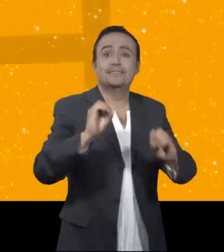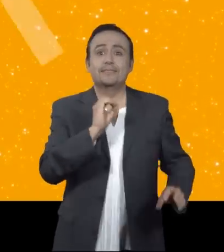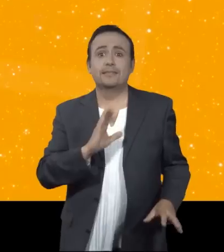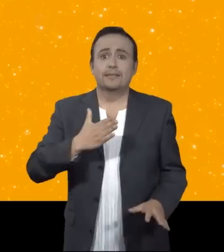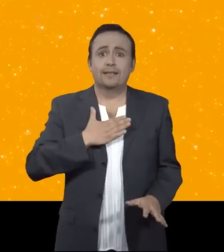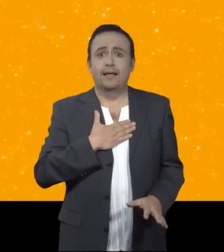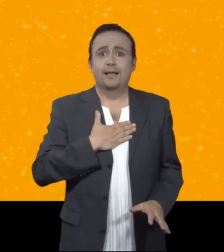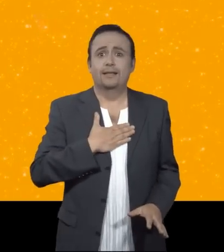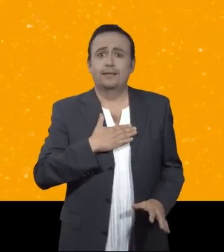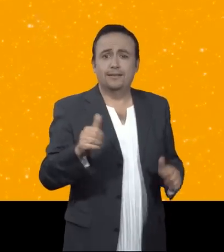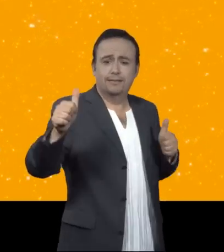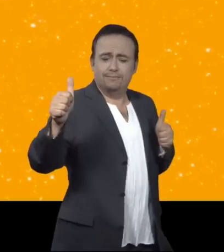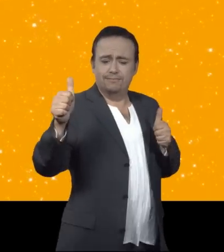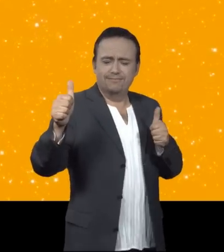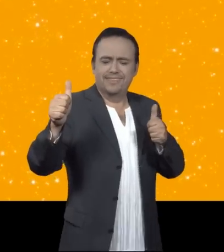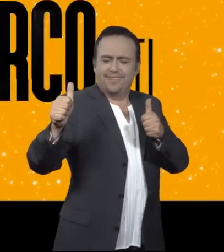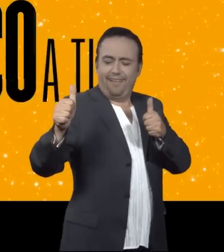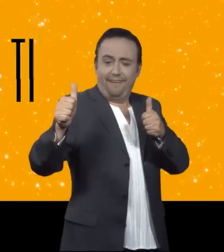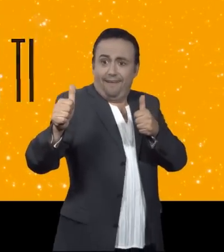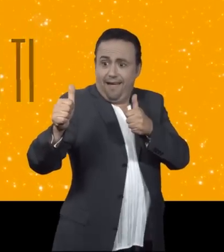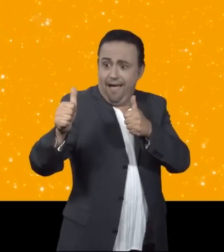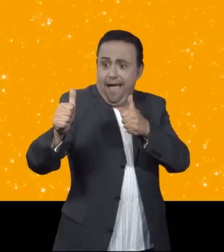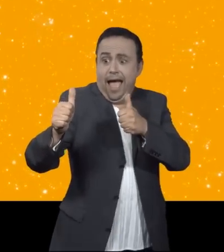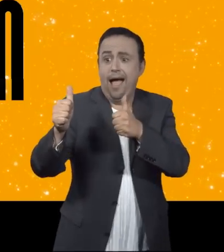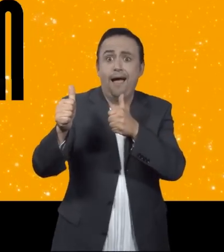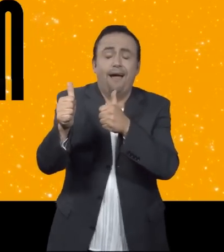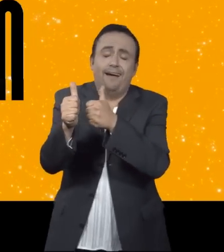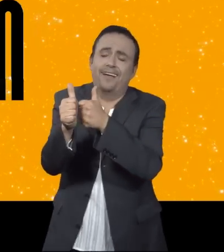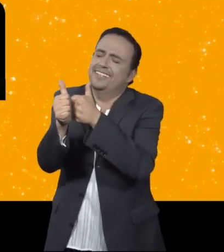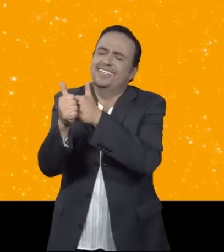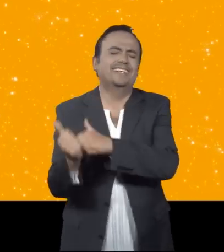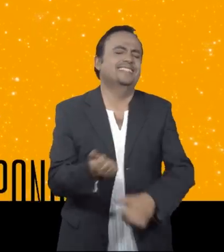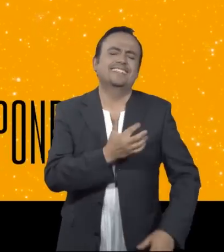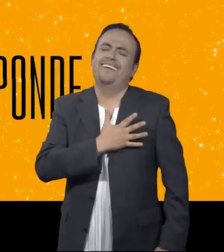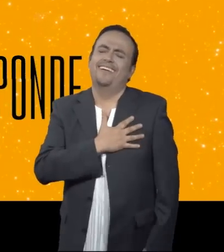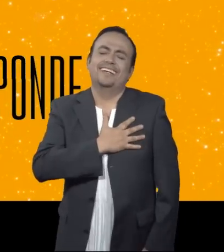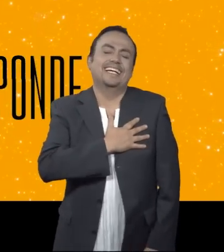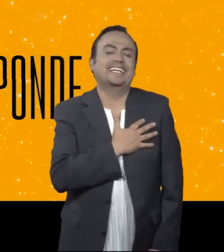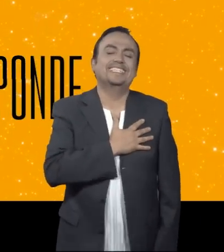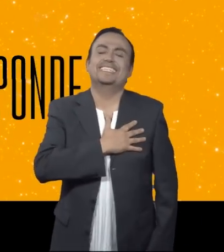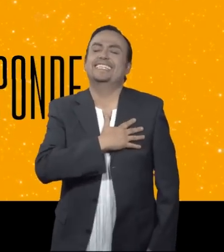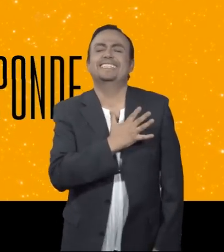con cada paso que yo doy me acerco a ti y mi corazón me responde